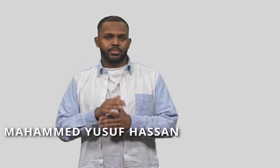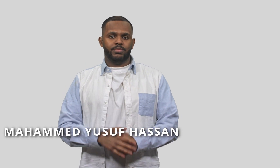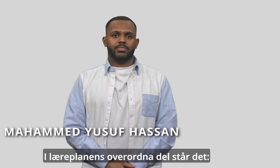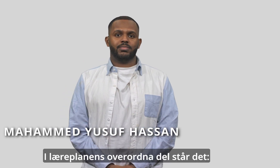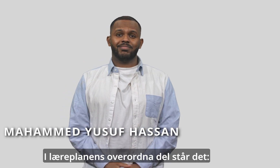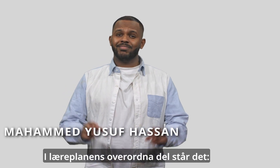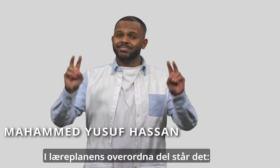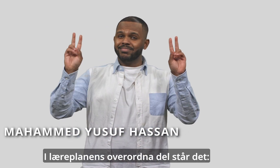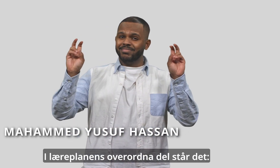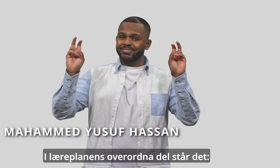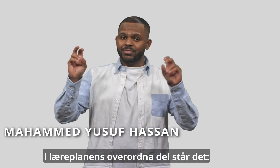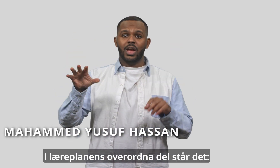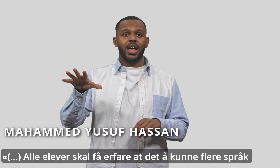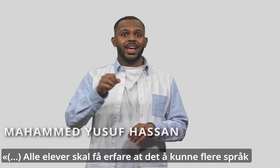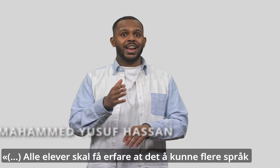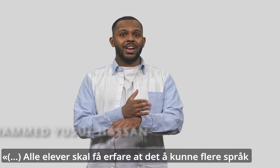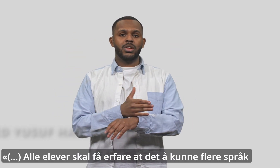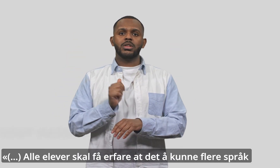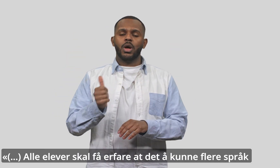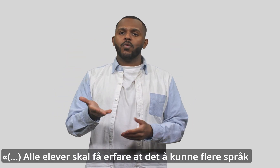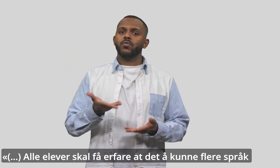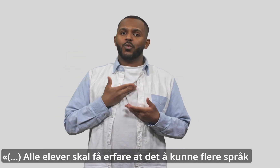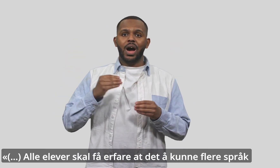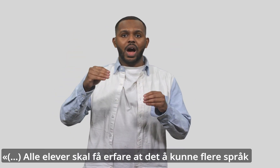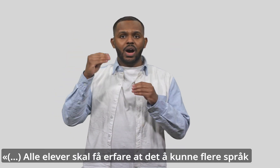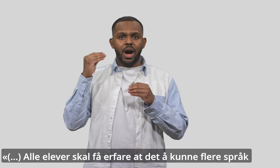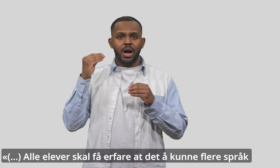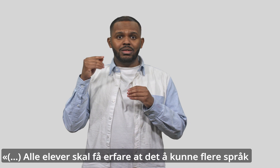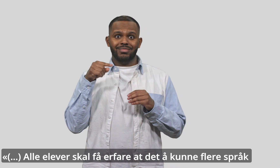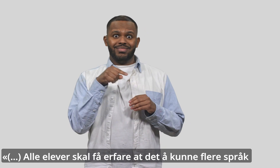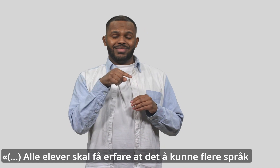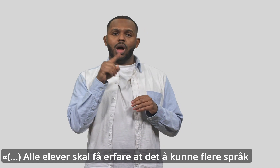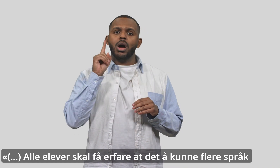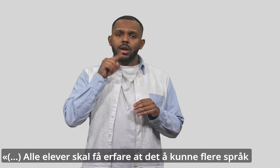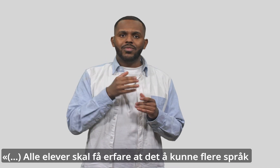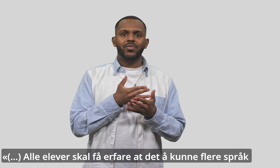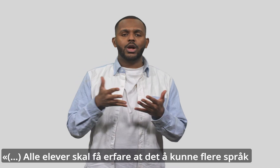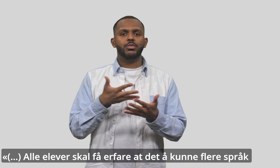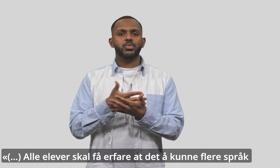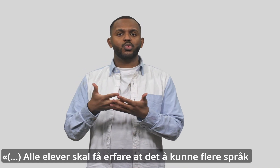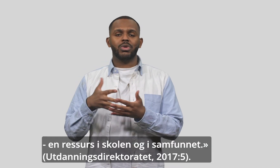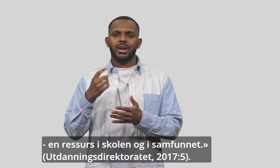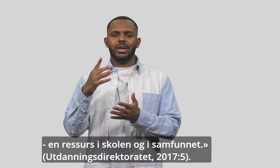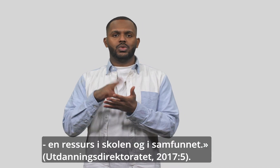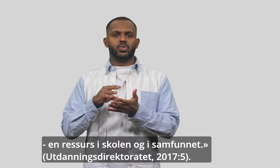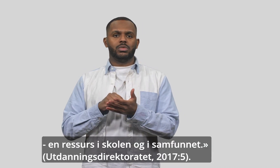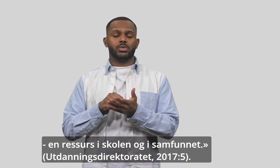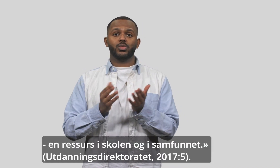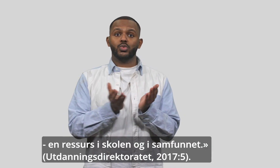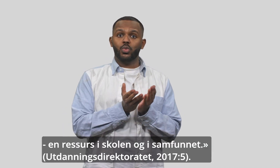I læreplans overordnende del står det at alle elever skal forfare at de å kunne flere språk er en ressurs i skolen og i